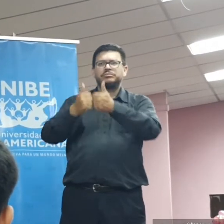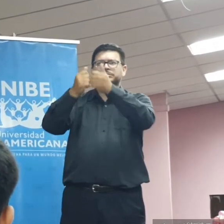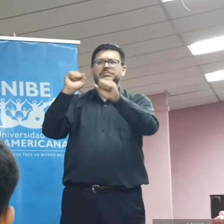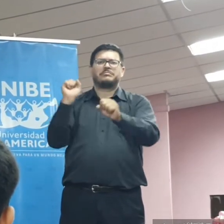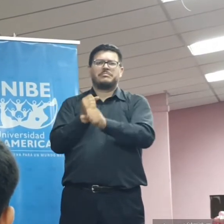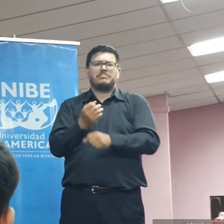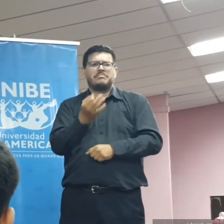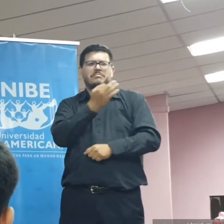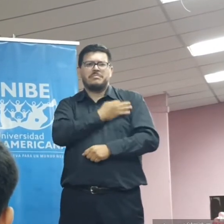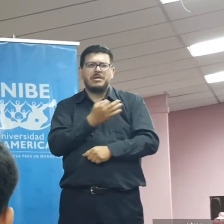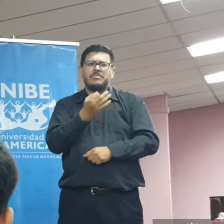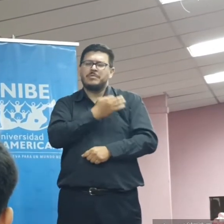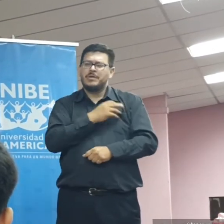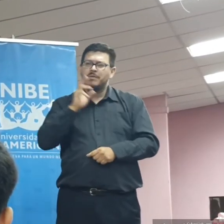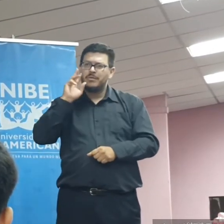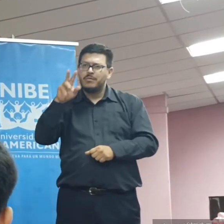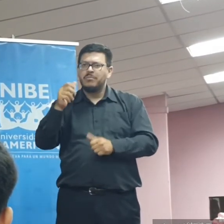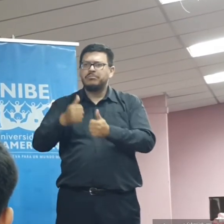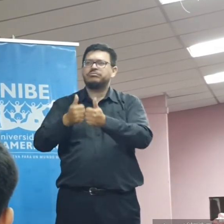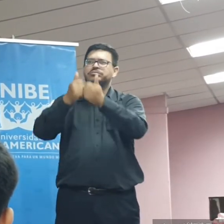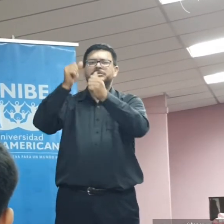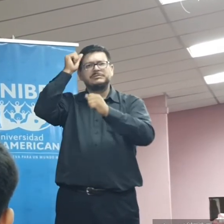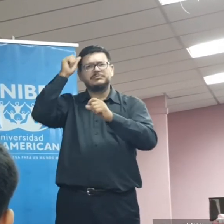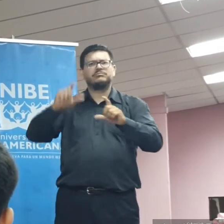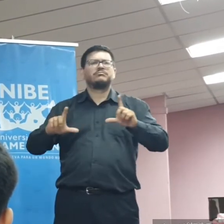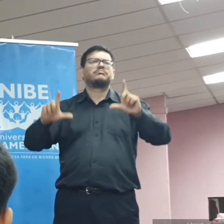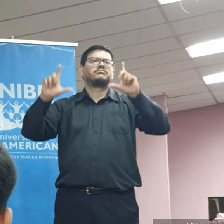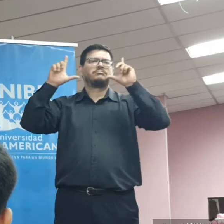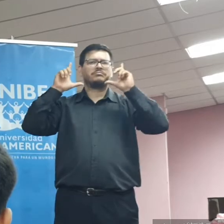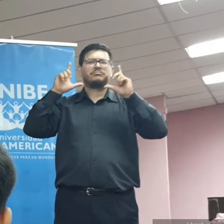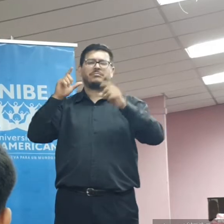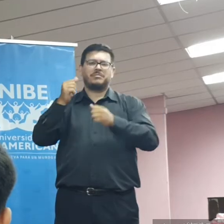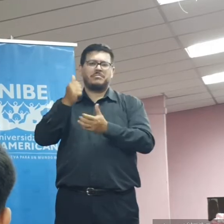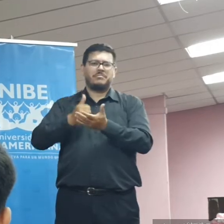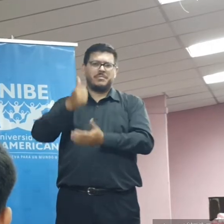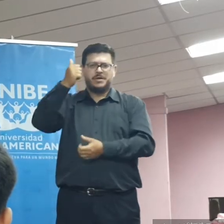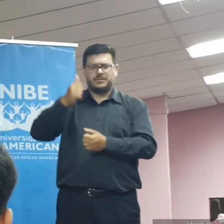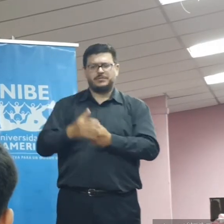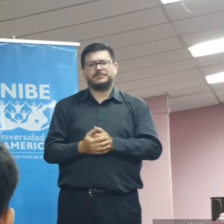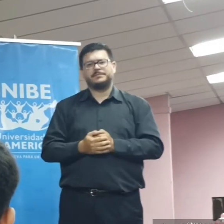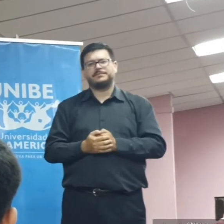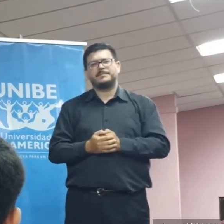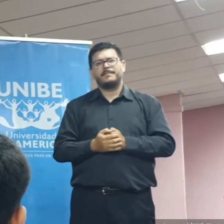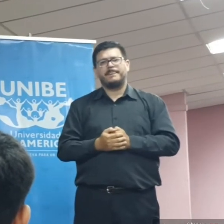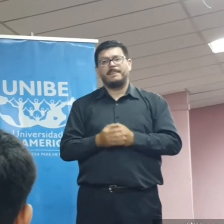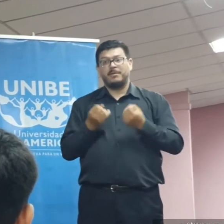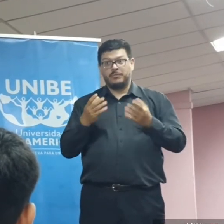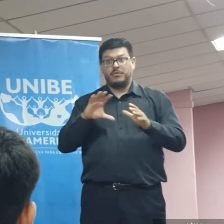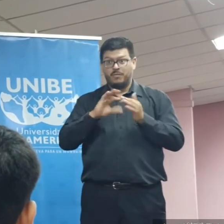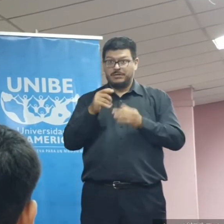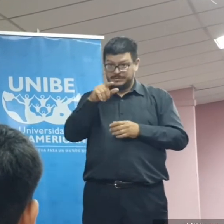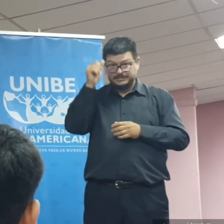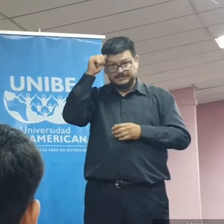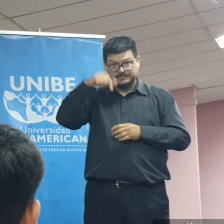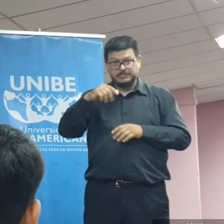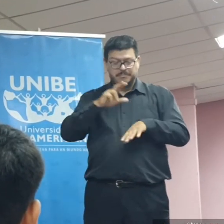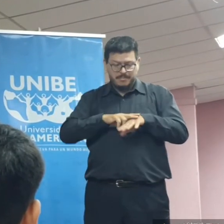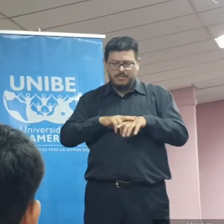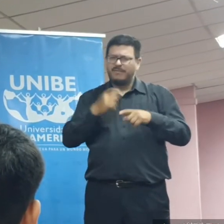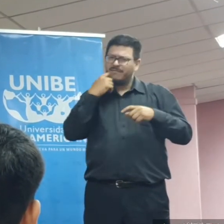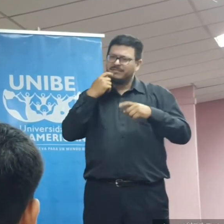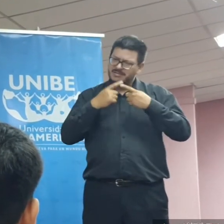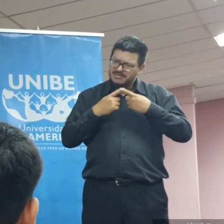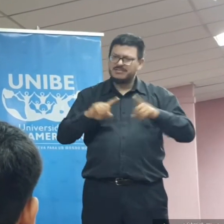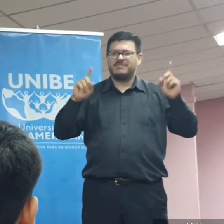premios, que les sitúan en un posicionamiento diferente. Pensemos en ese Paraguay diferente